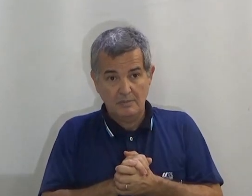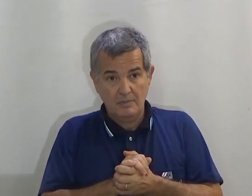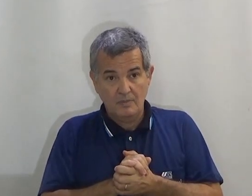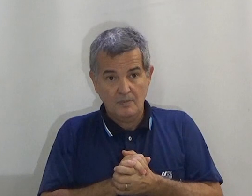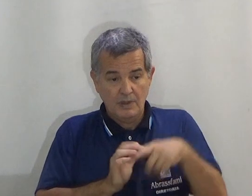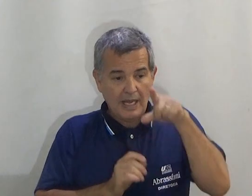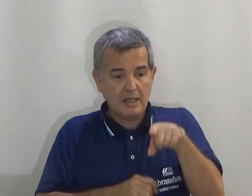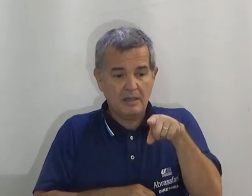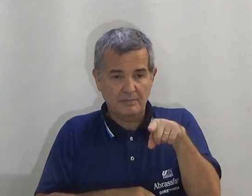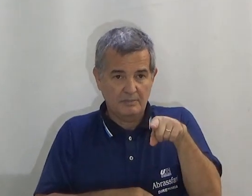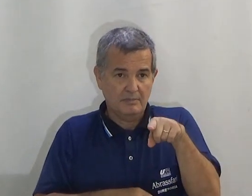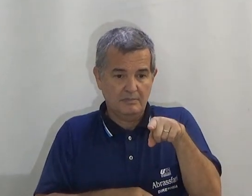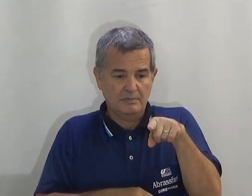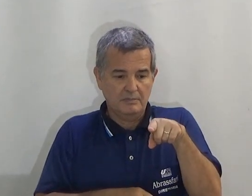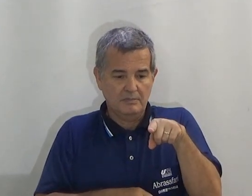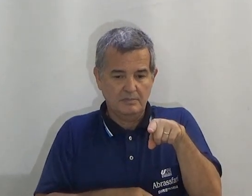aqui?